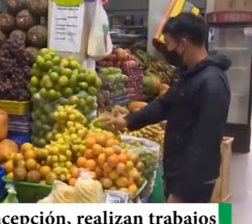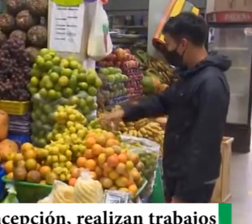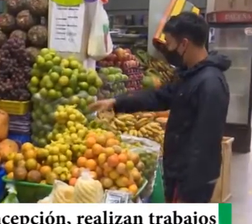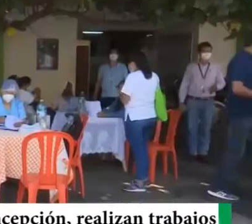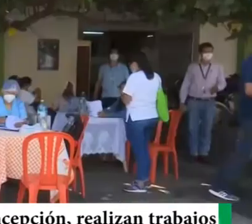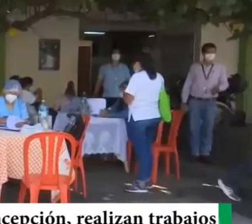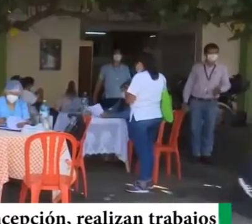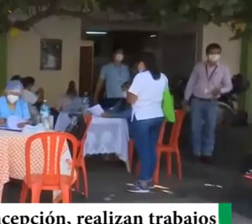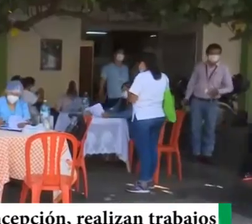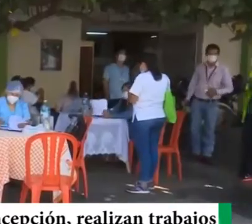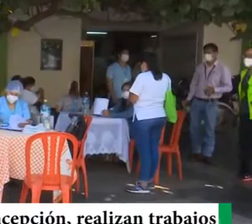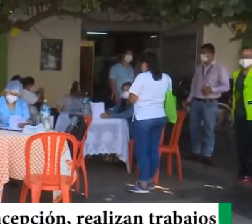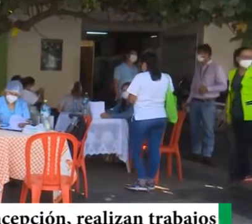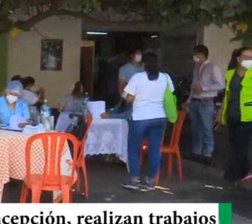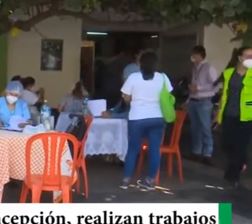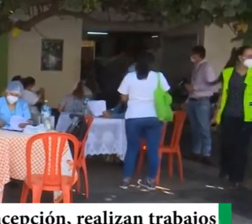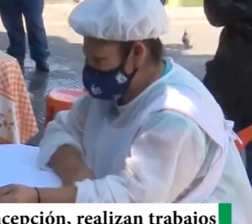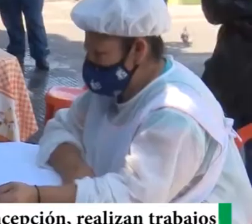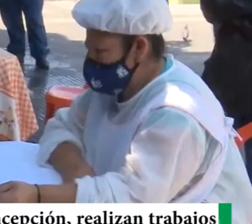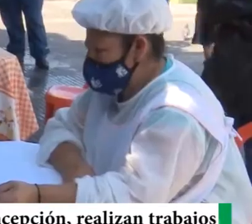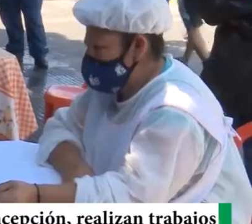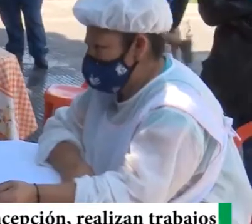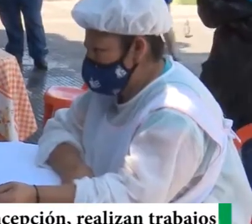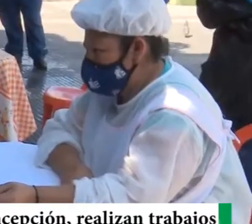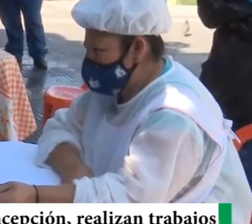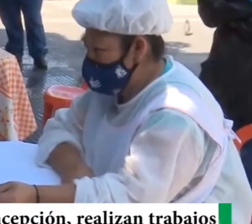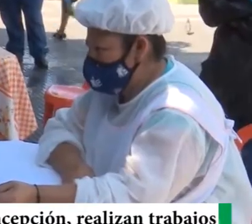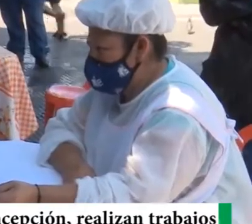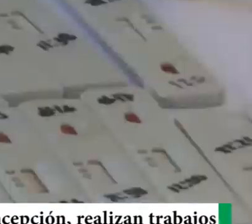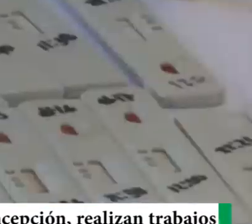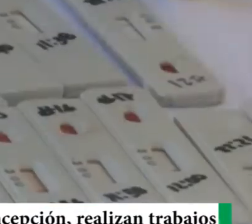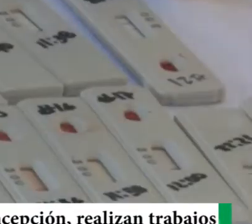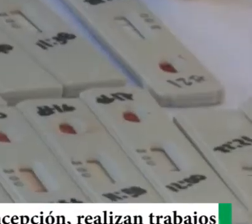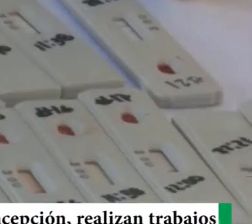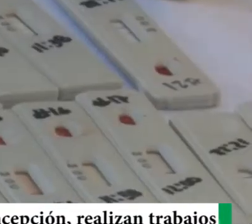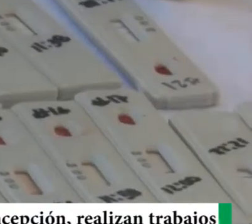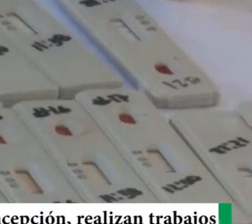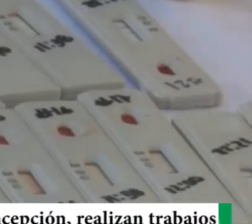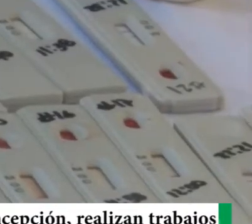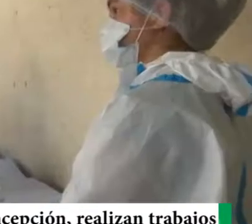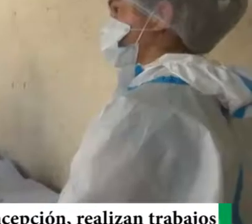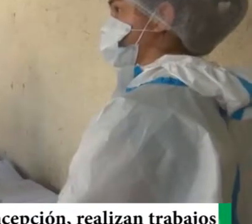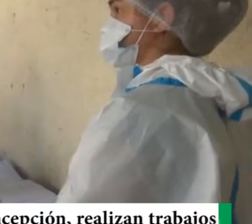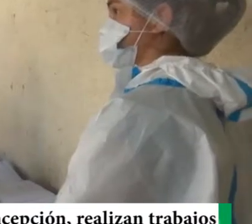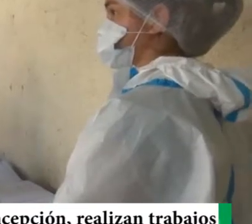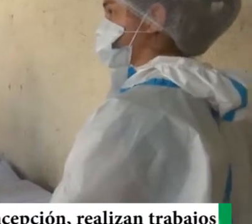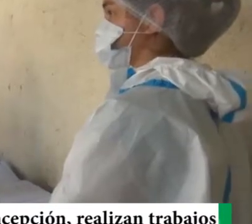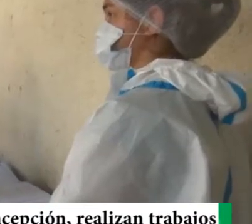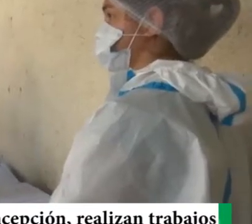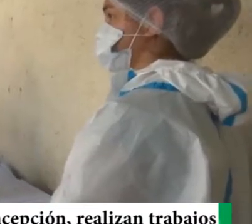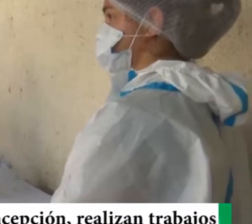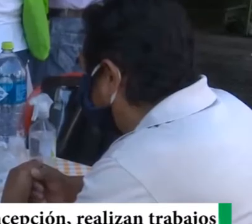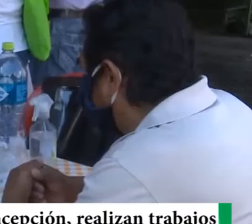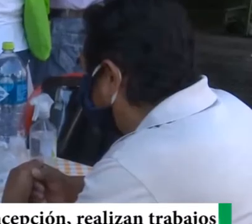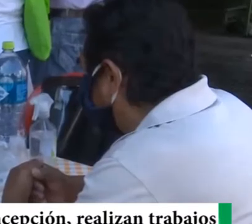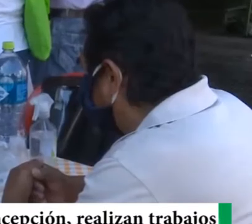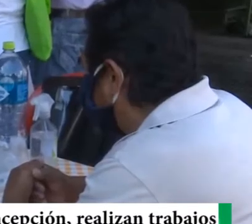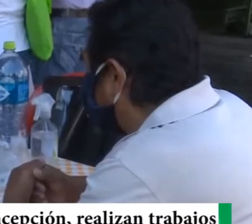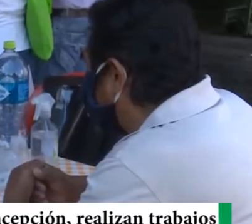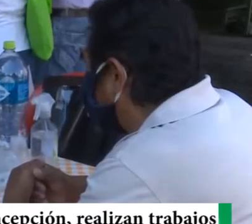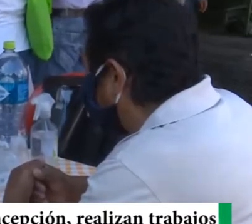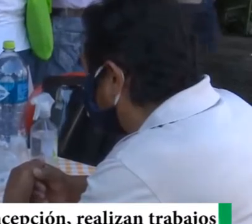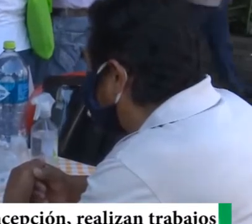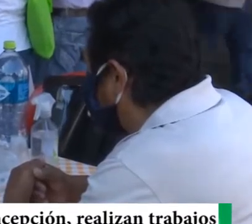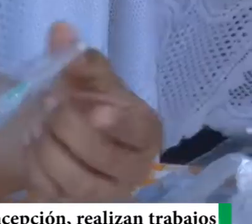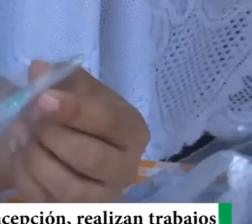sacado una muestra, para poder hacer las pruebas rápidas, y porque se ha visto, en nuestro rastillaje, que los mercados, son fuentes, de contagios, y se